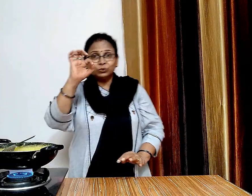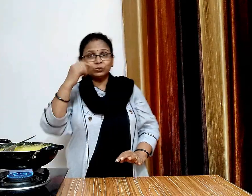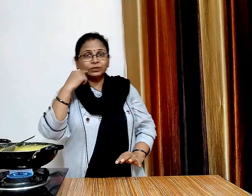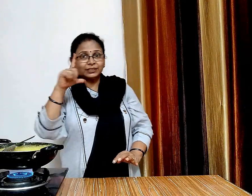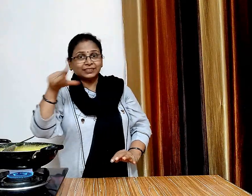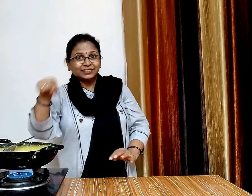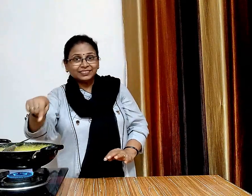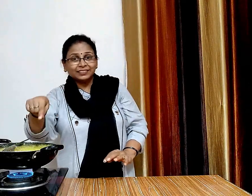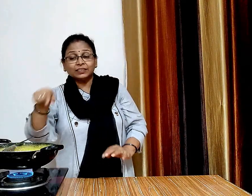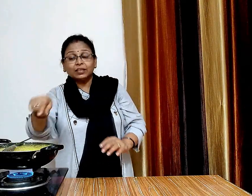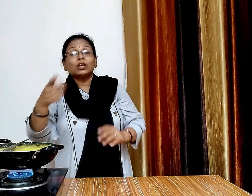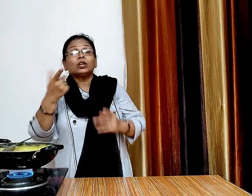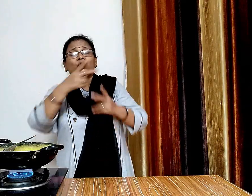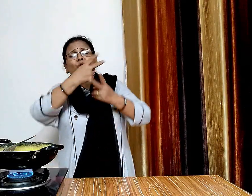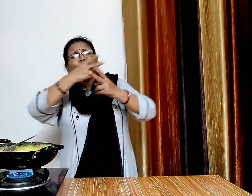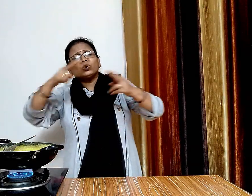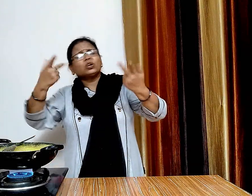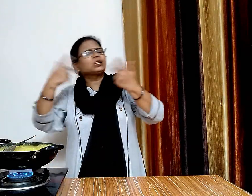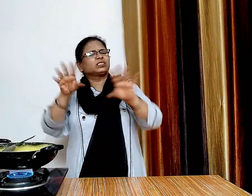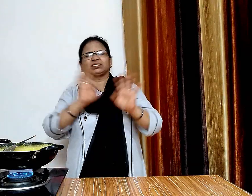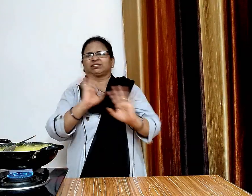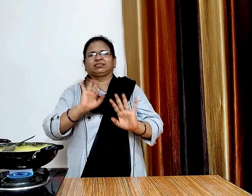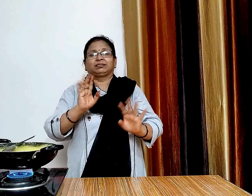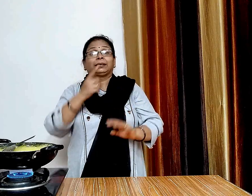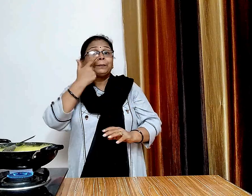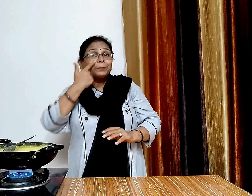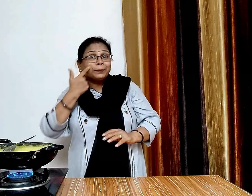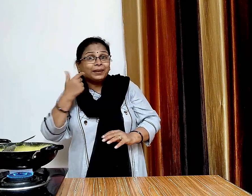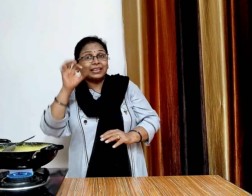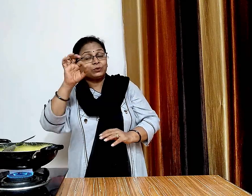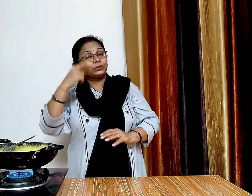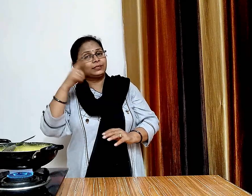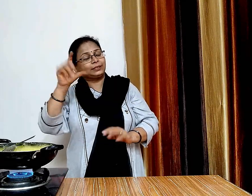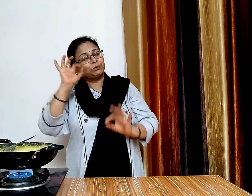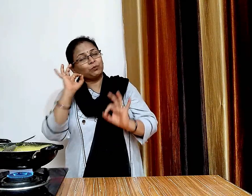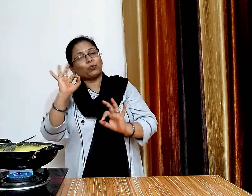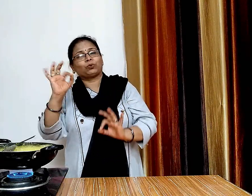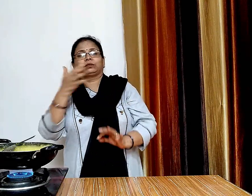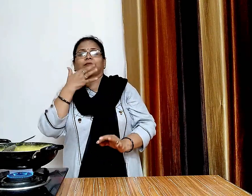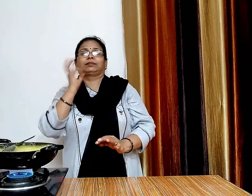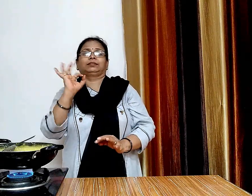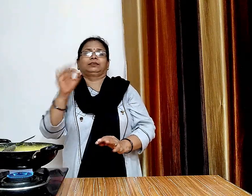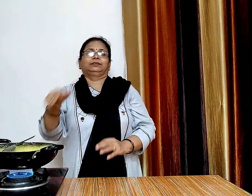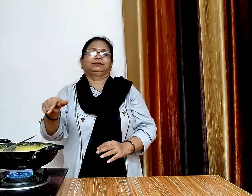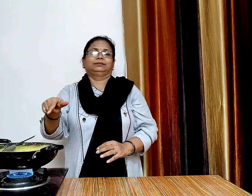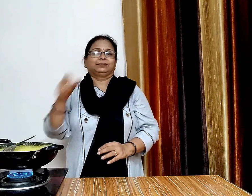वैसे तो आप इसे किसी भी ओल में फ्राय कर सकते हैं लेकिन सरसो के तेल में फ्राय करने से इसका स्वाथ बहुत अच्छा आता है